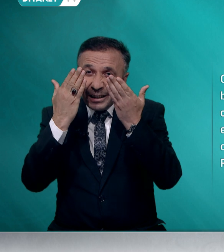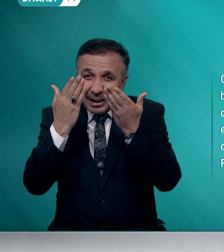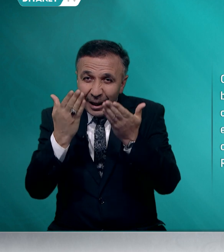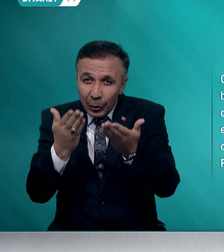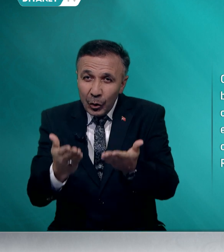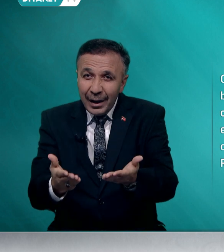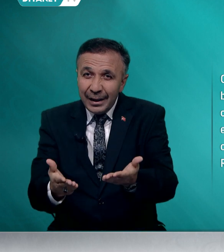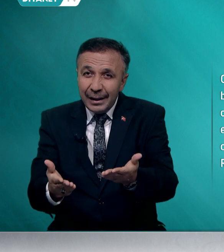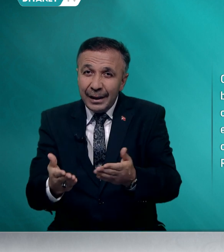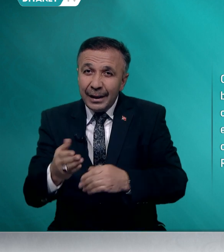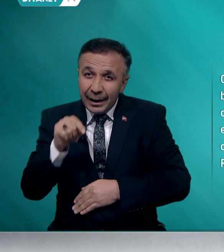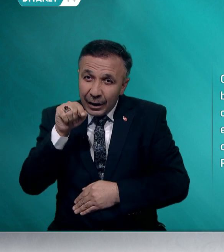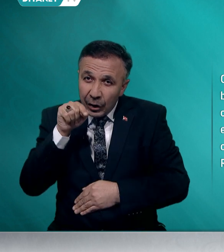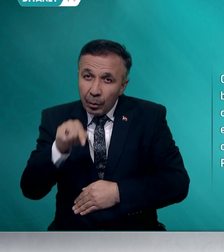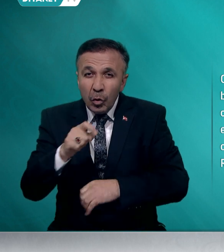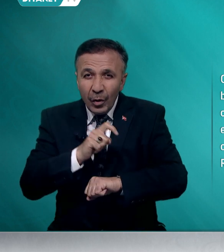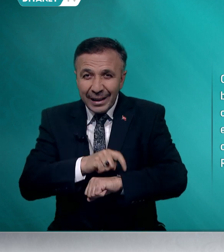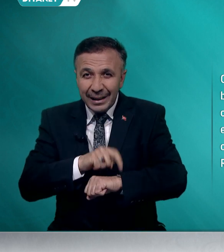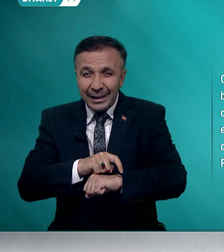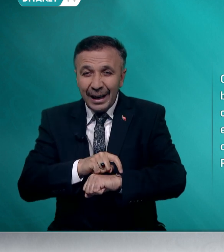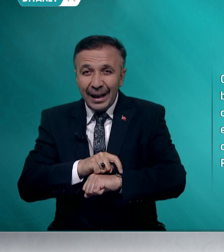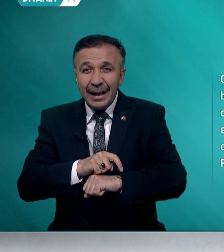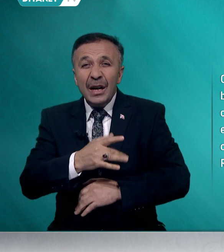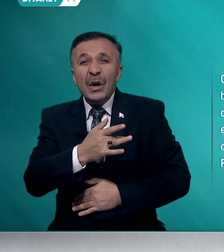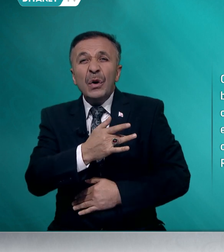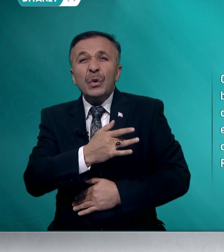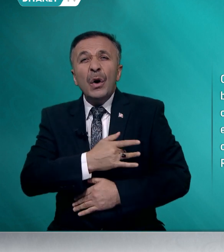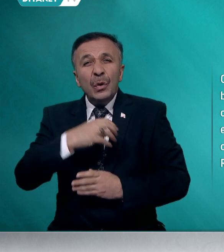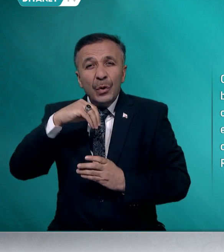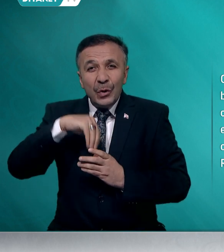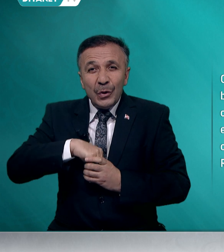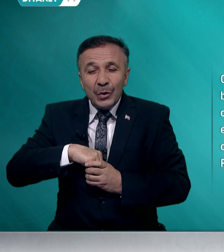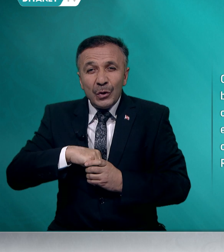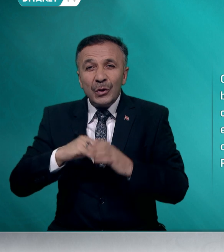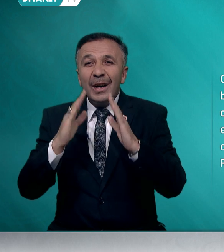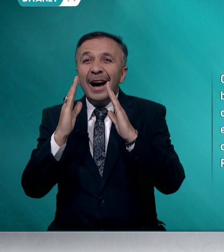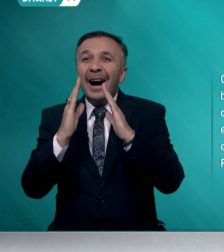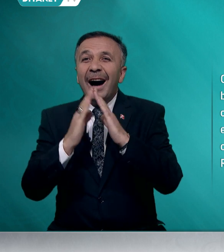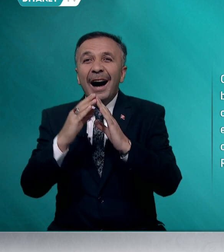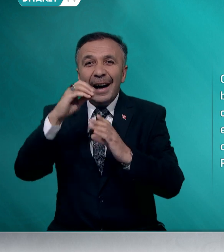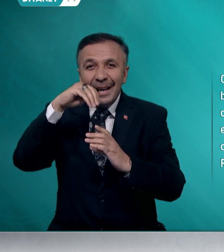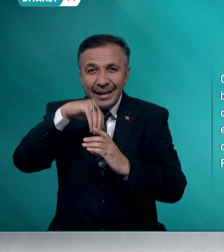Kabul edildiği bu vakitte gönlünüz, haneniz,